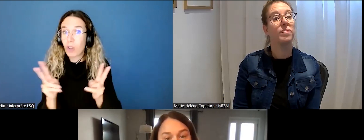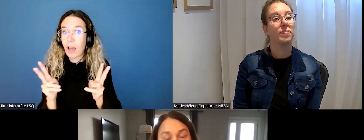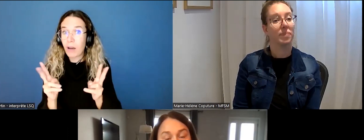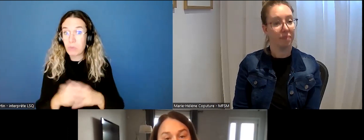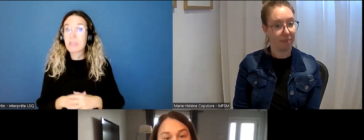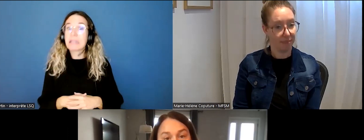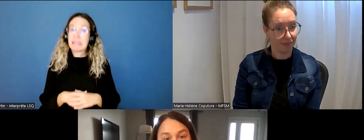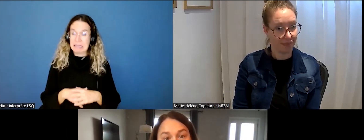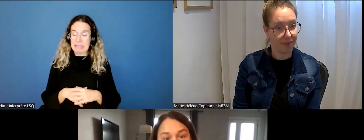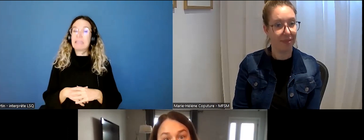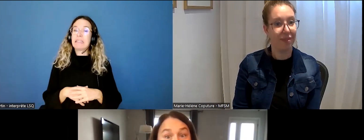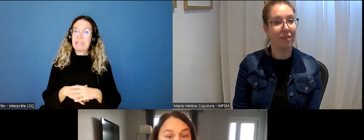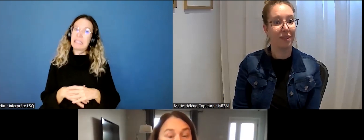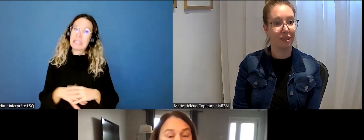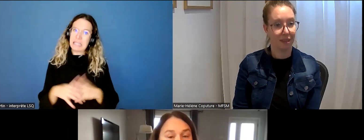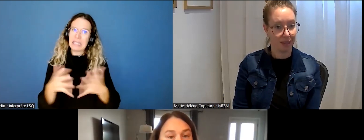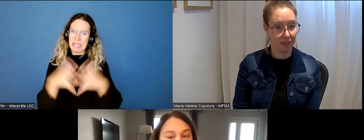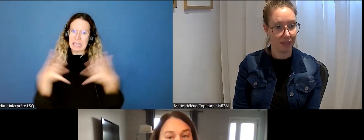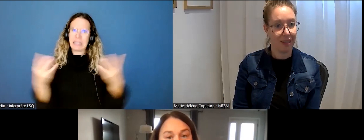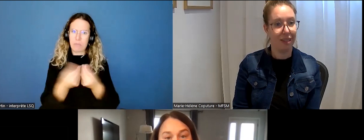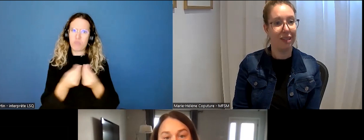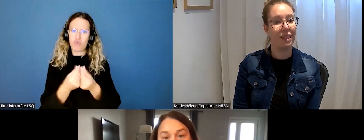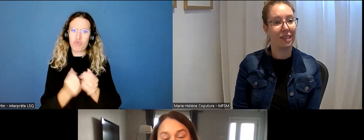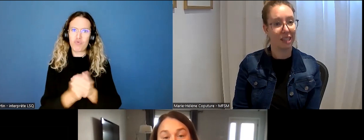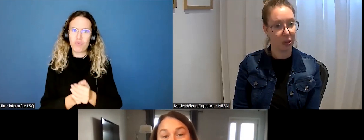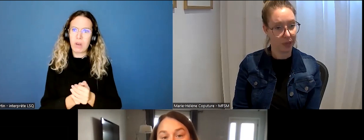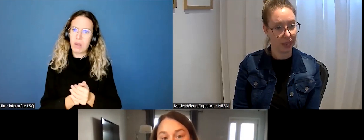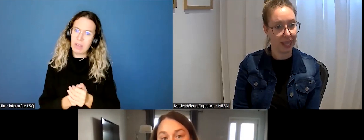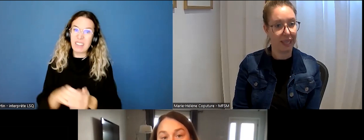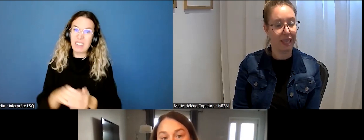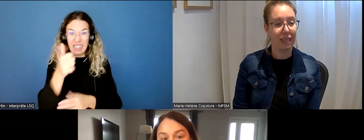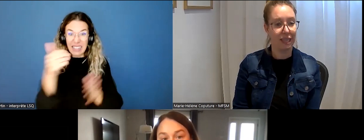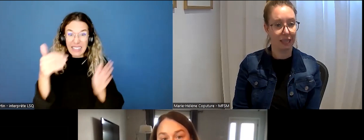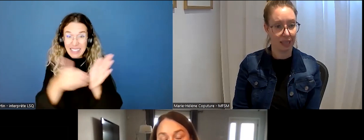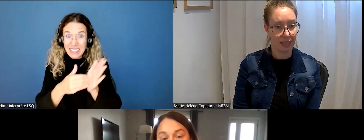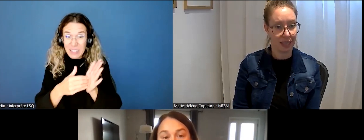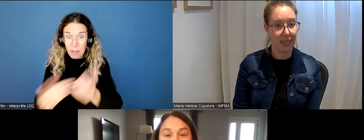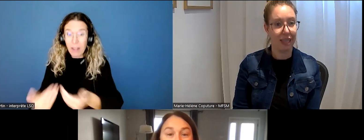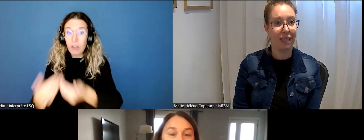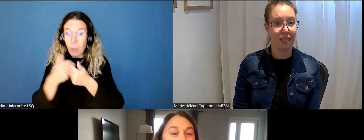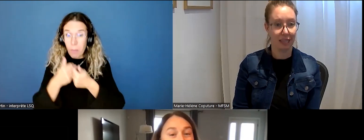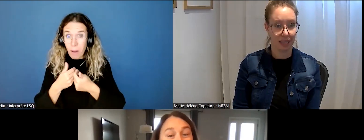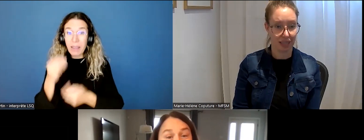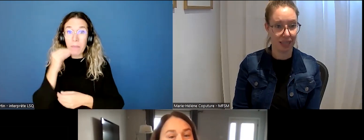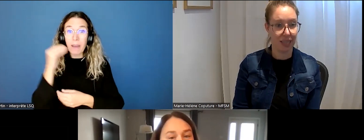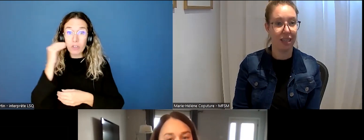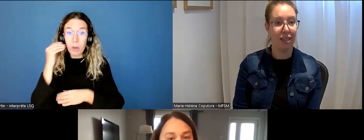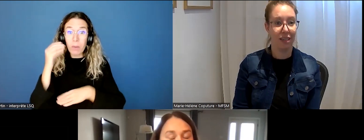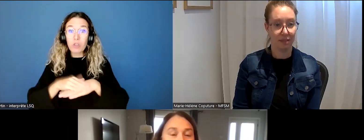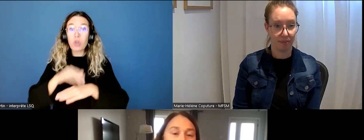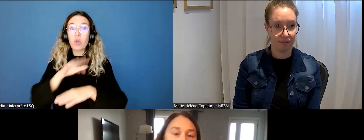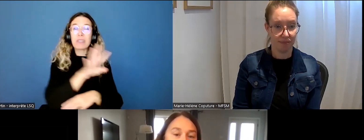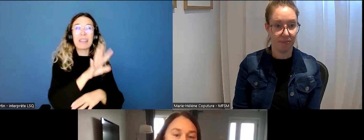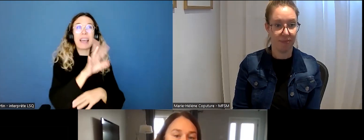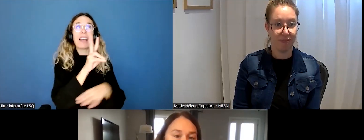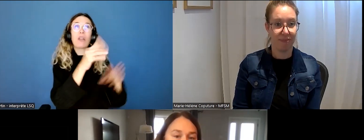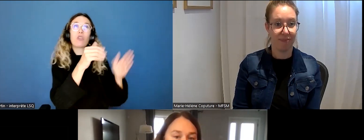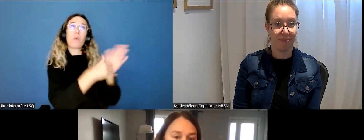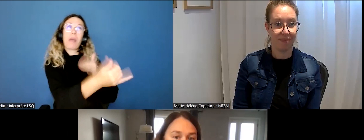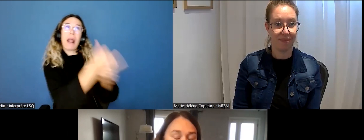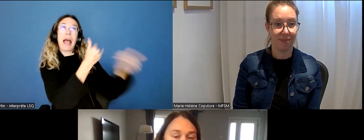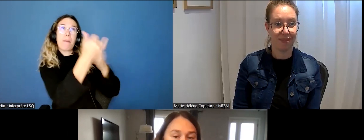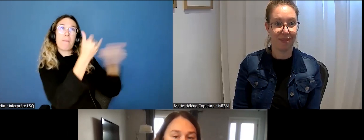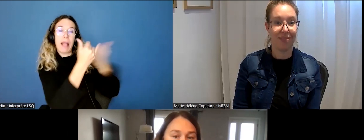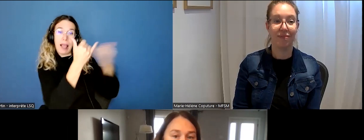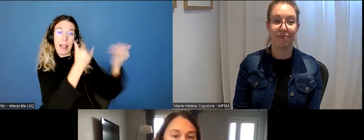c'est vraiment quand même un grand nombre. Ça représente quand même dix mille demandes d'hébergement sur cinquante-deux mille appels